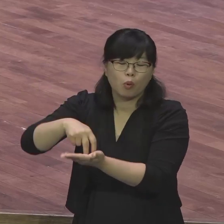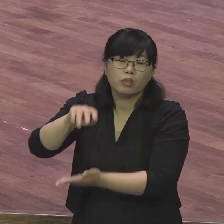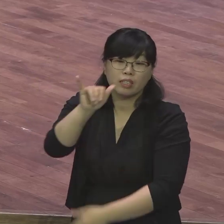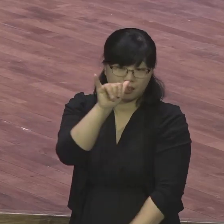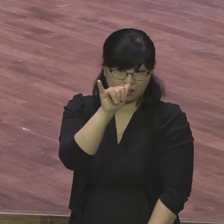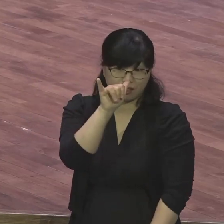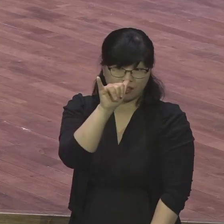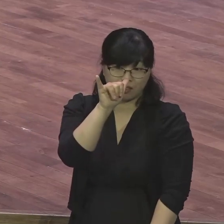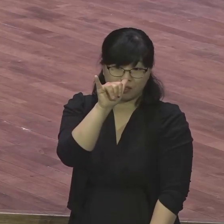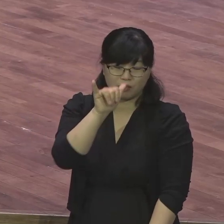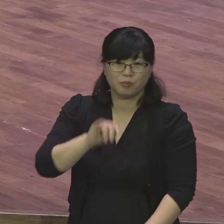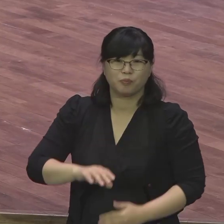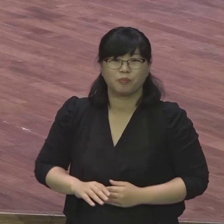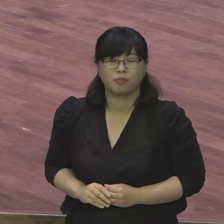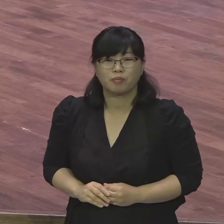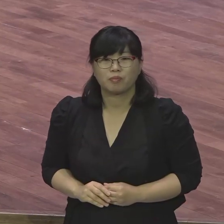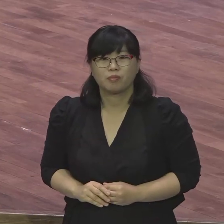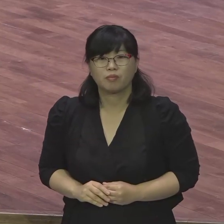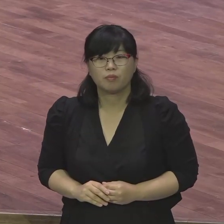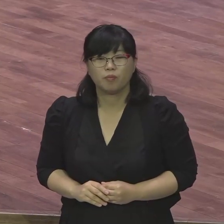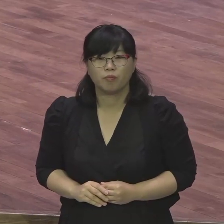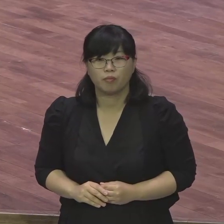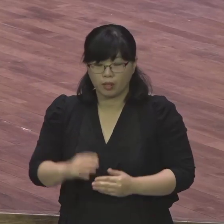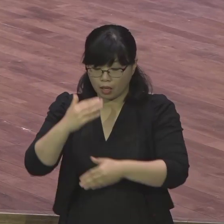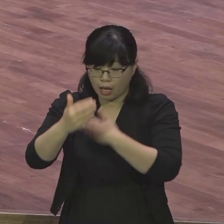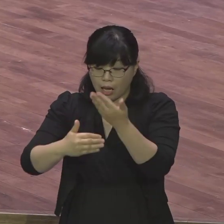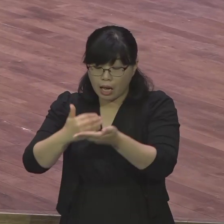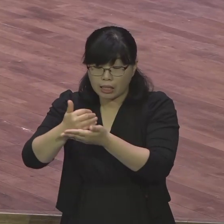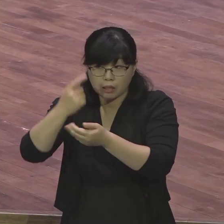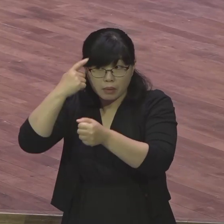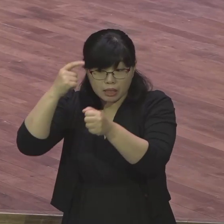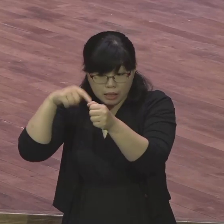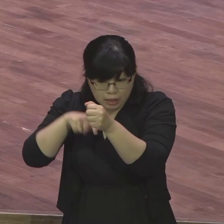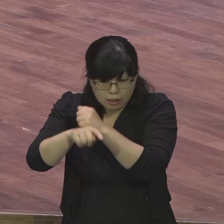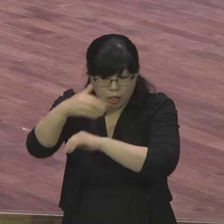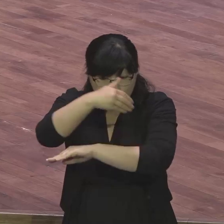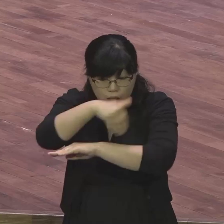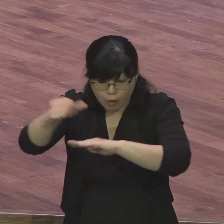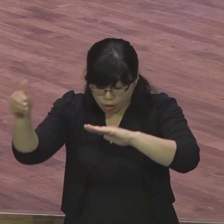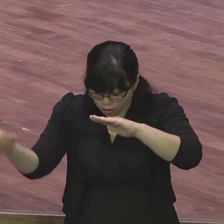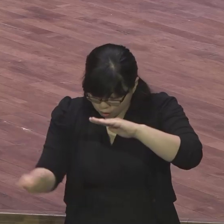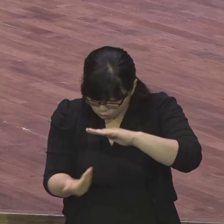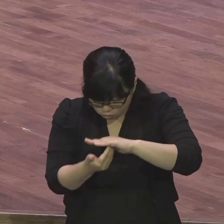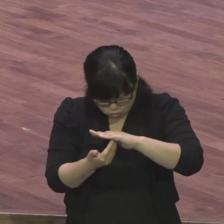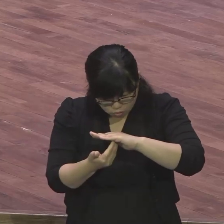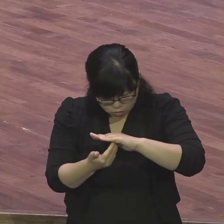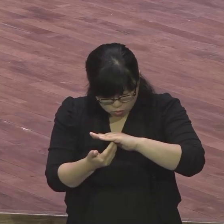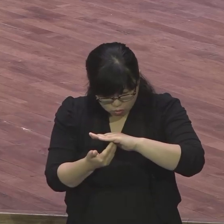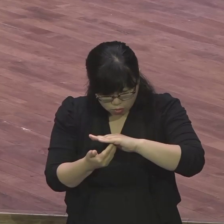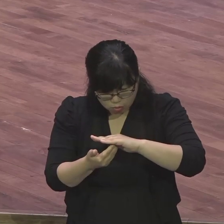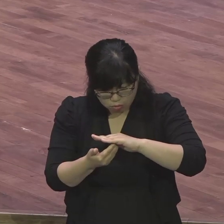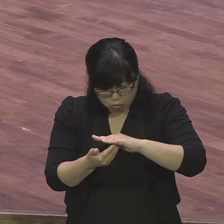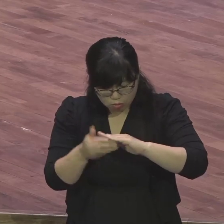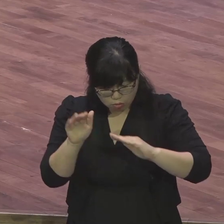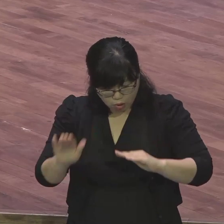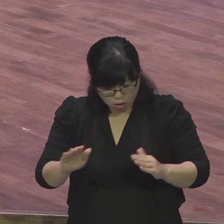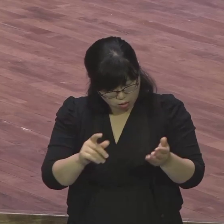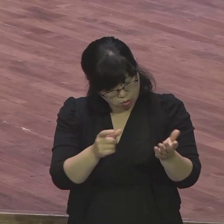그러면 하나님의 뜻과 교육이 뭐예요 29절로 30절에 답이 나와있죠 29절로 30절입니다 하나님이 미리